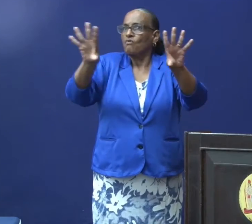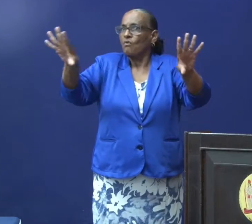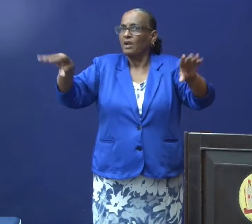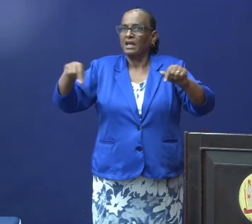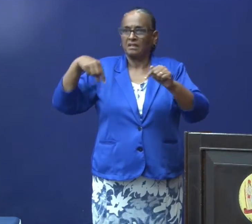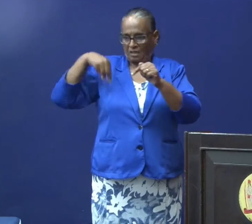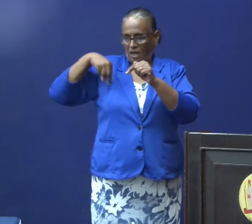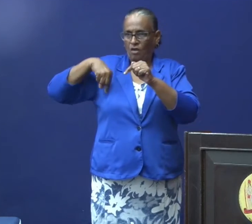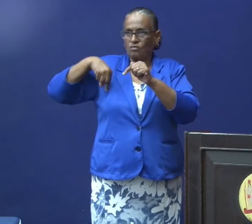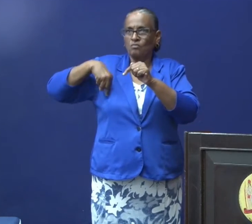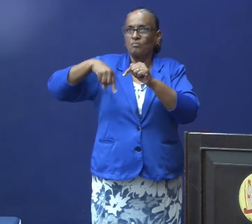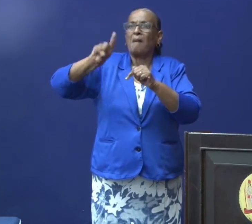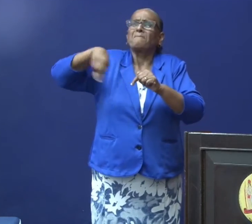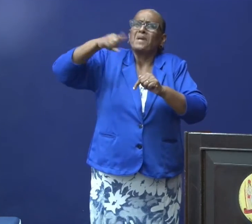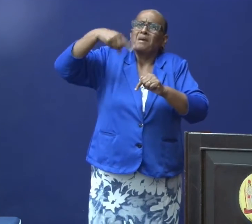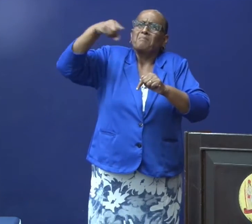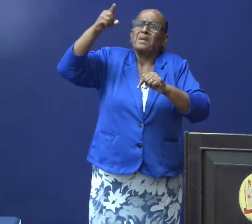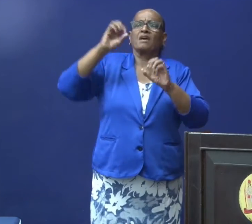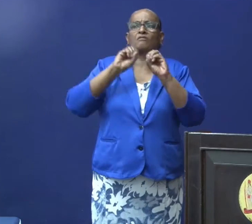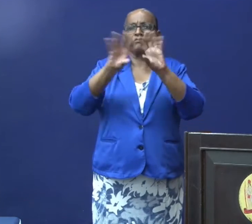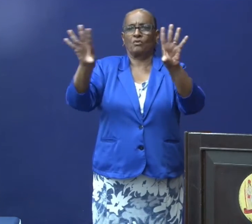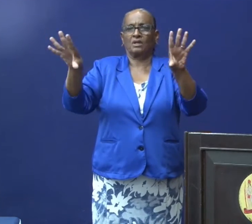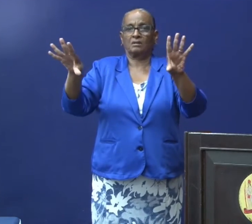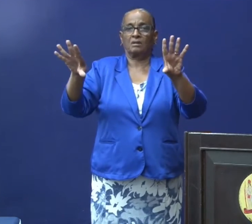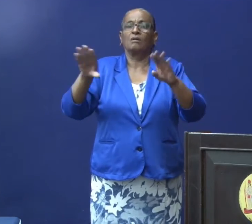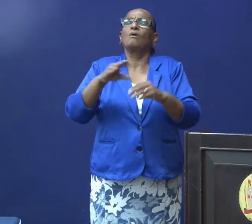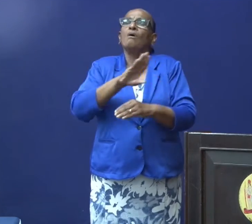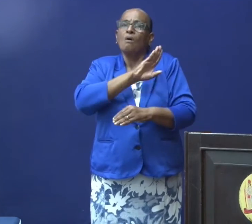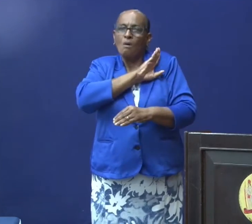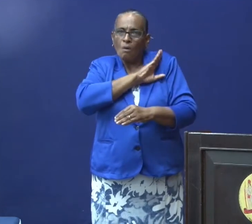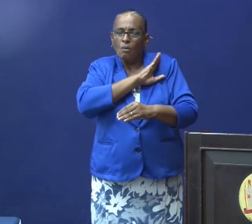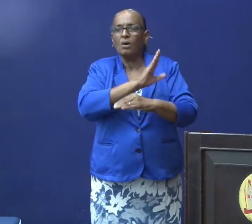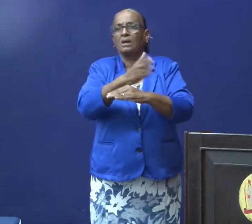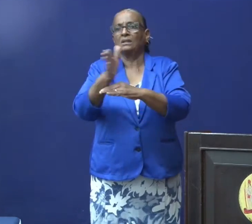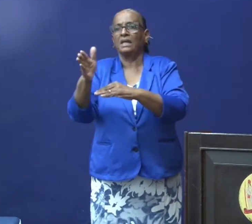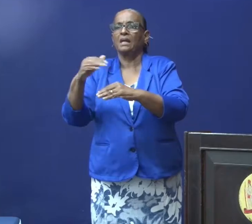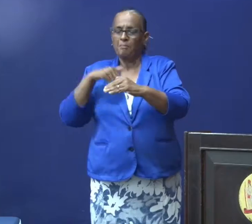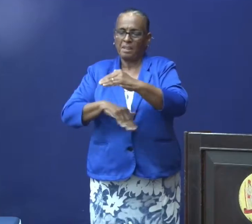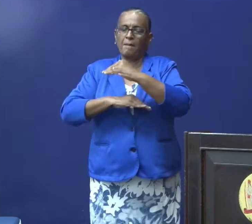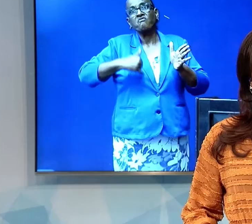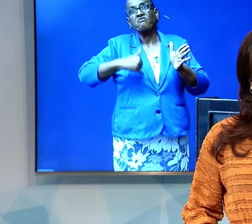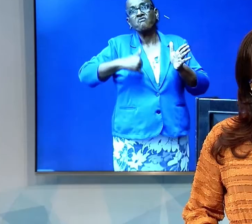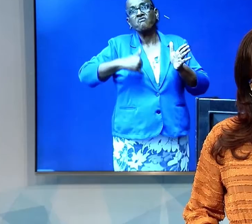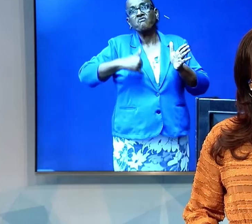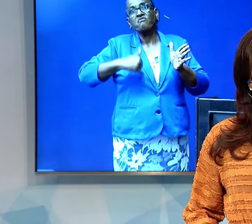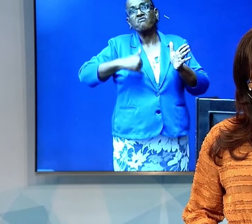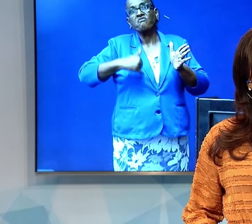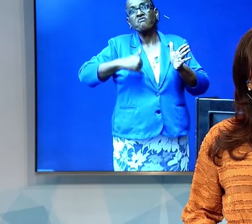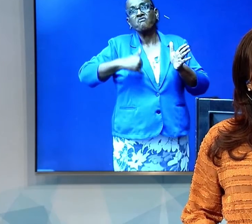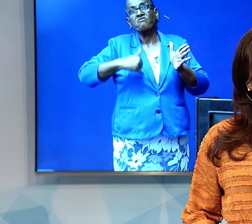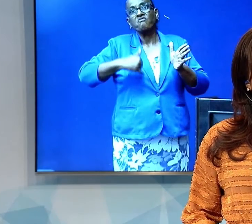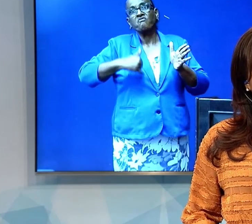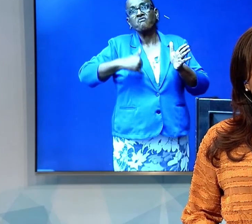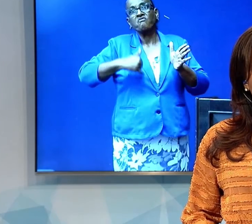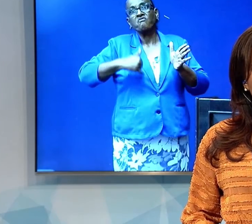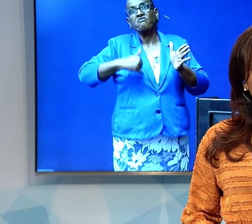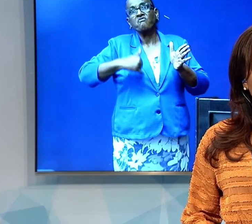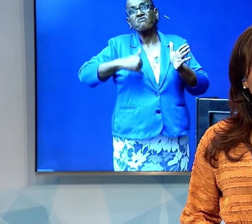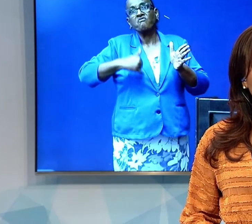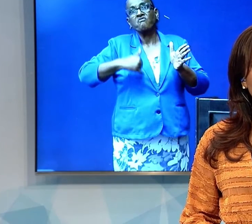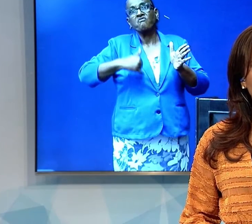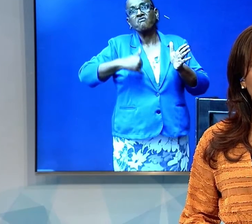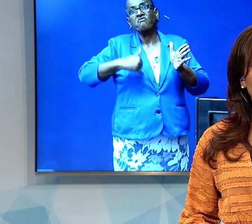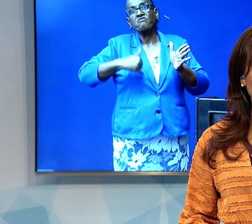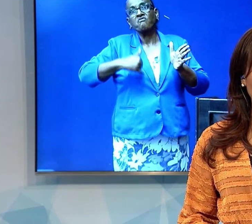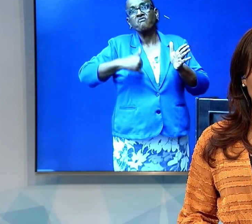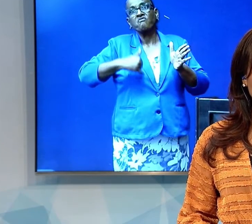gehad. We zullen delen met ook de mensen in het binnenland. Sleijngaard ging ook in op de